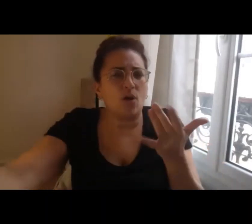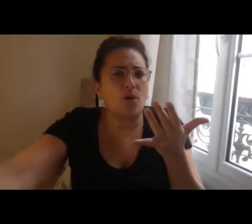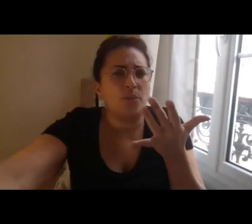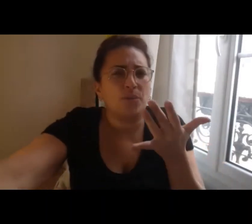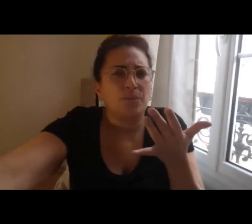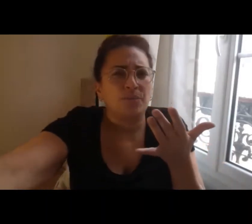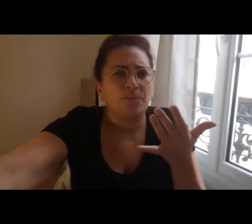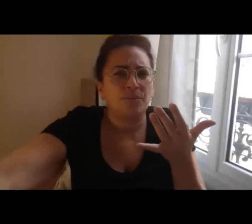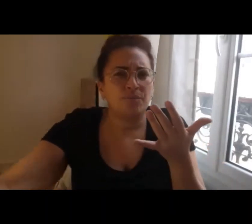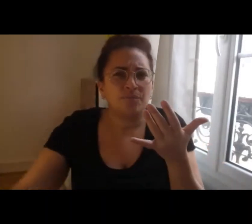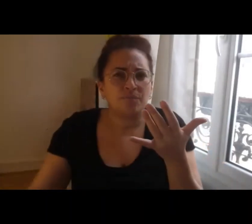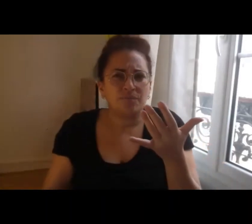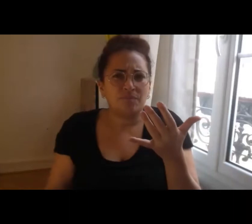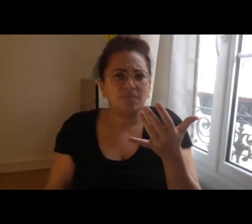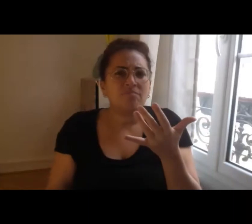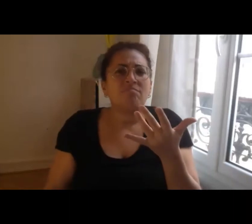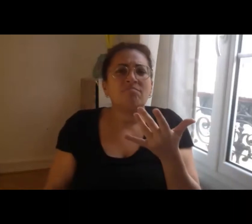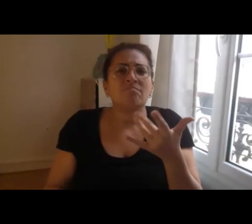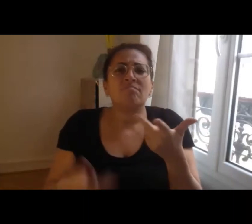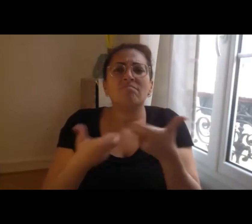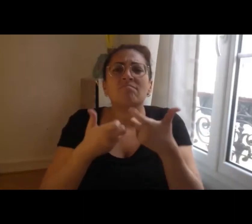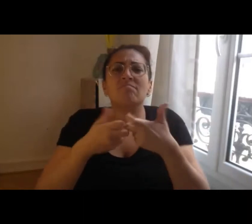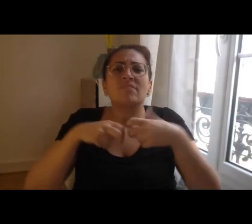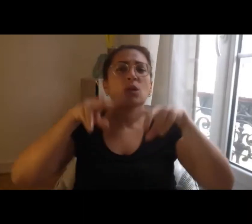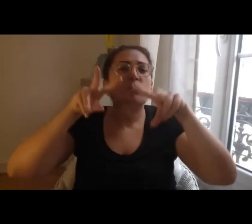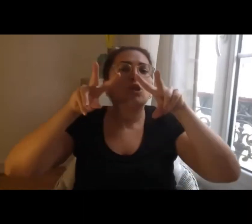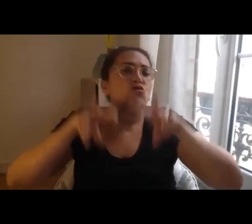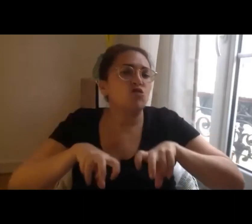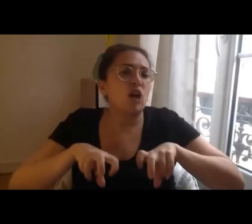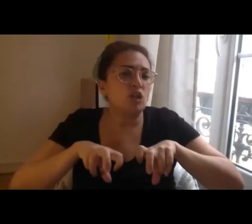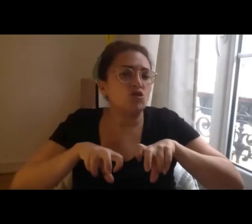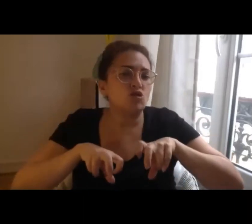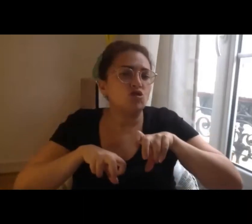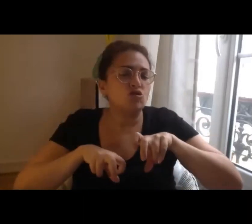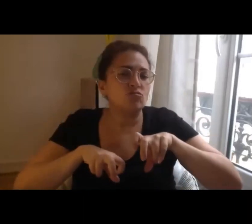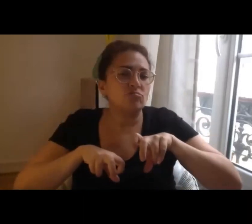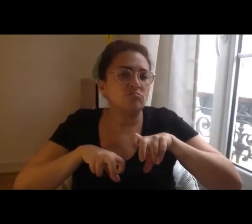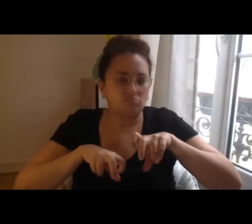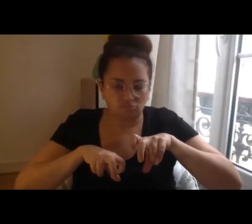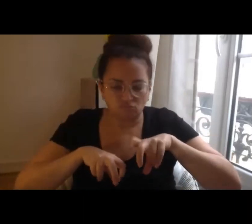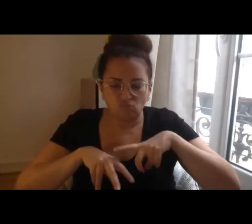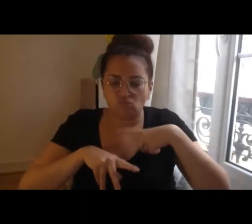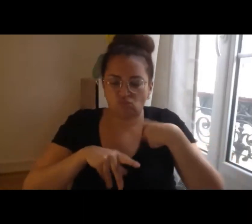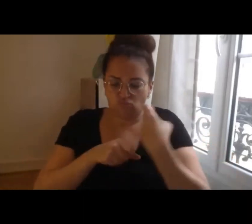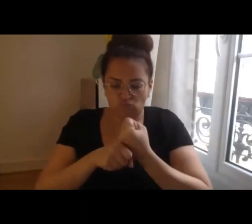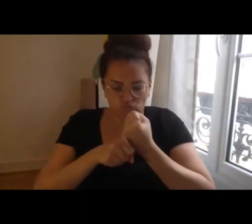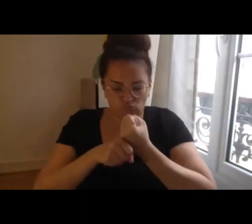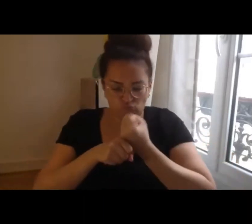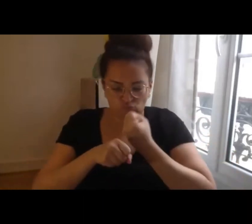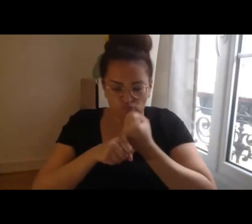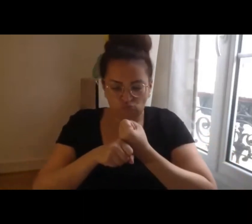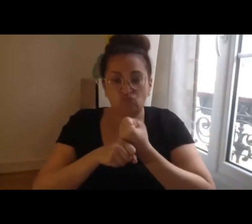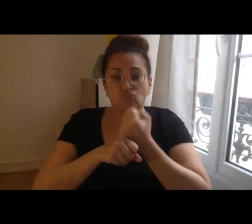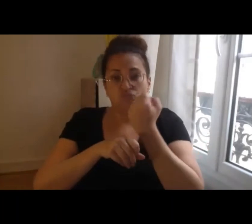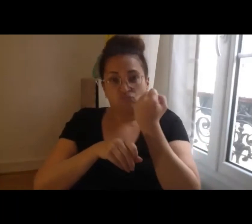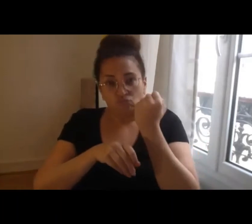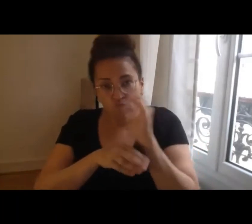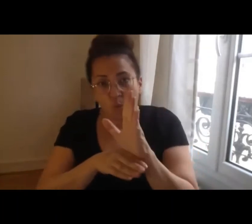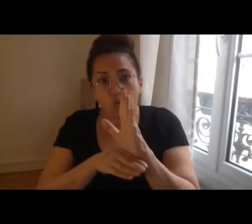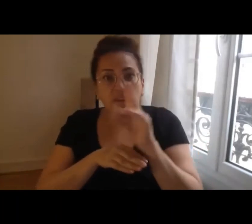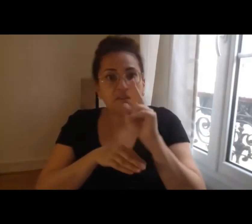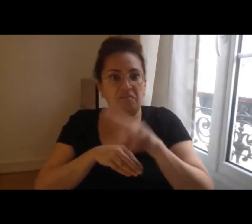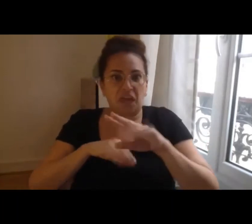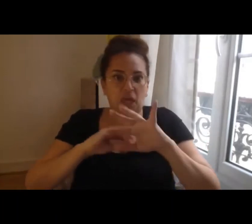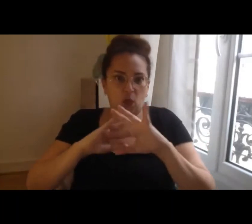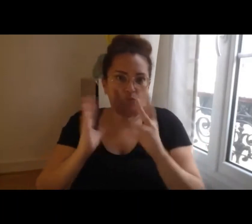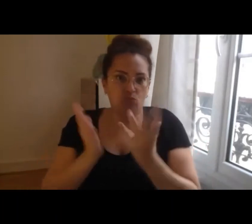quand on fait des travaux de recherche les travaux de recherche que l'on soutient ils ont une durée de deux ans c'est